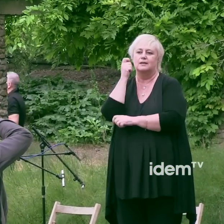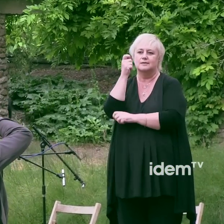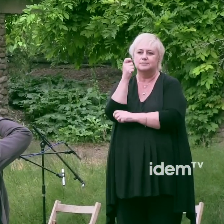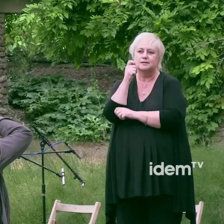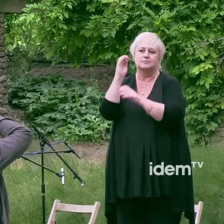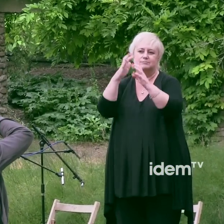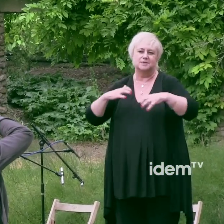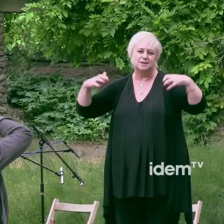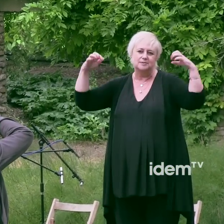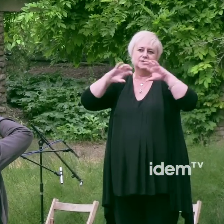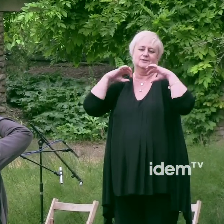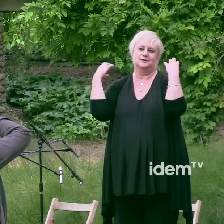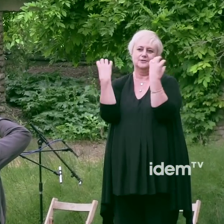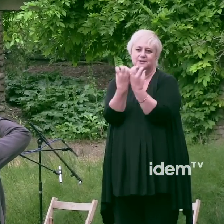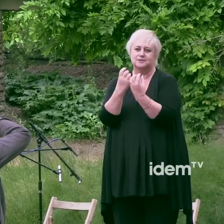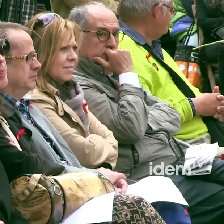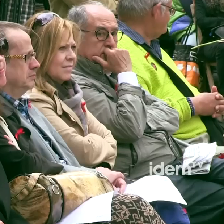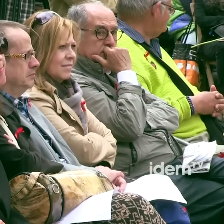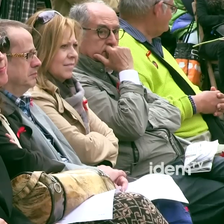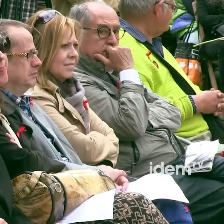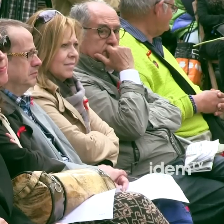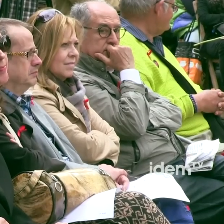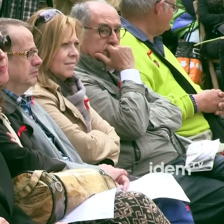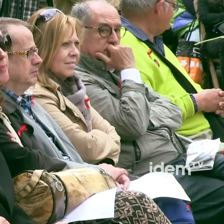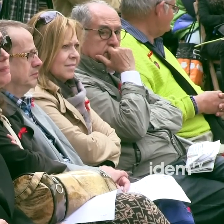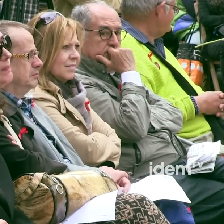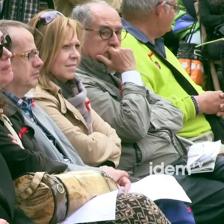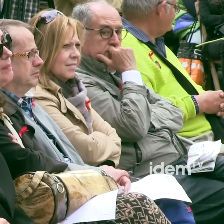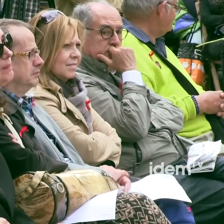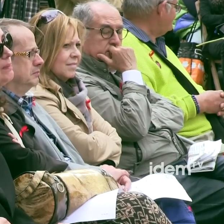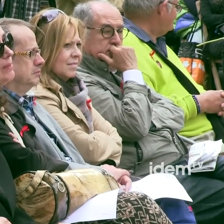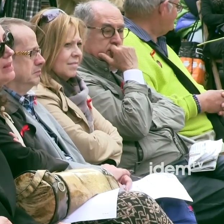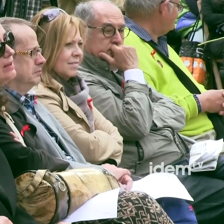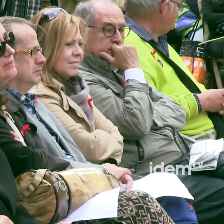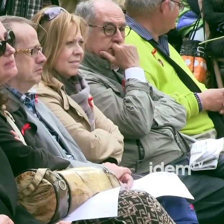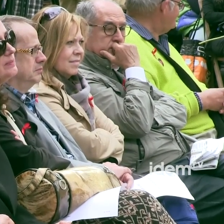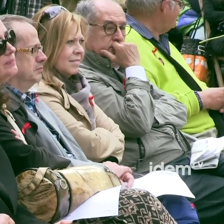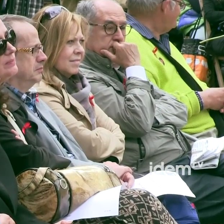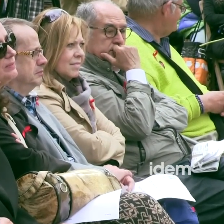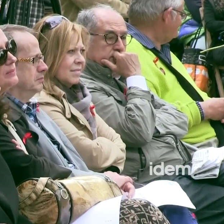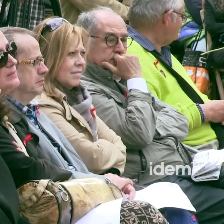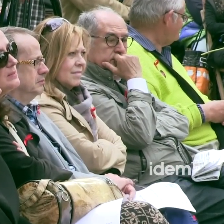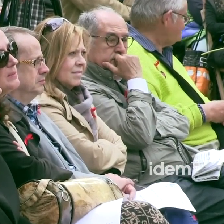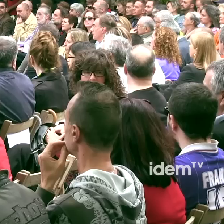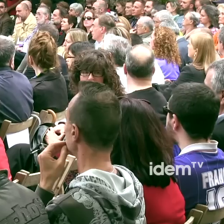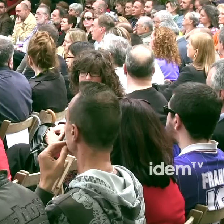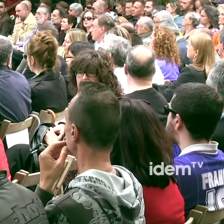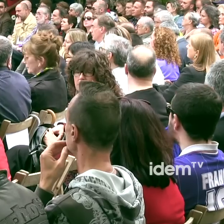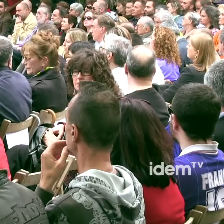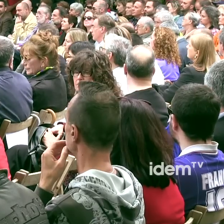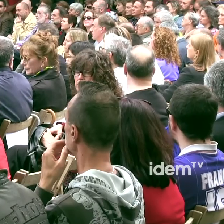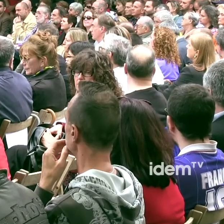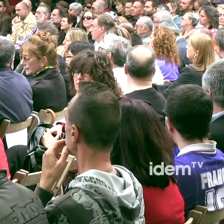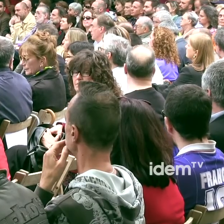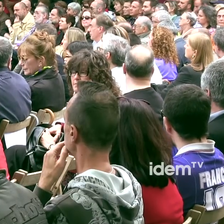del Parlament, del Congrés i de la Diputació de Barcelona, autoritats, senyores, senyors, amics i amigues. Aquest mes de maig,